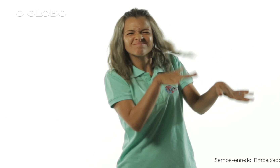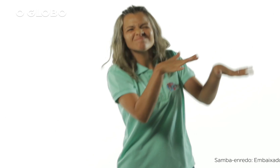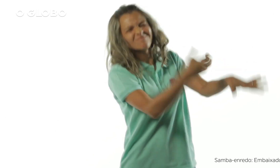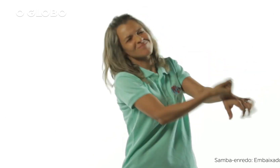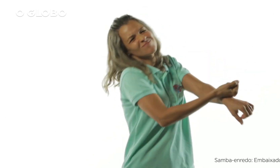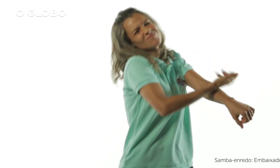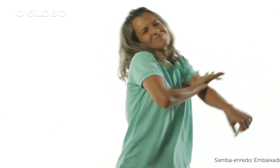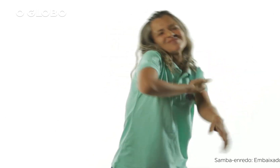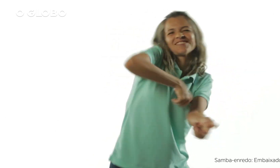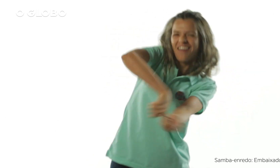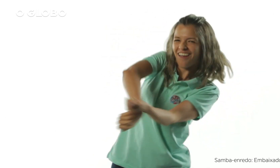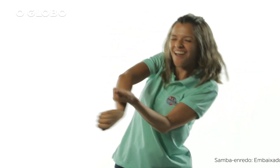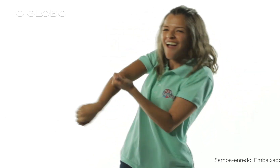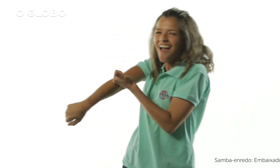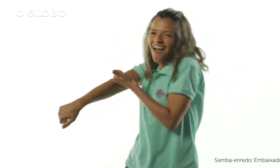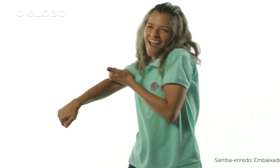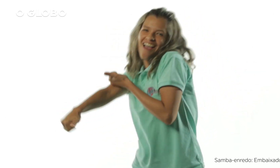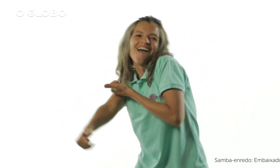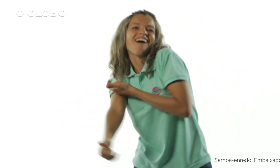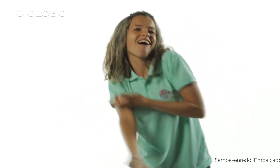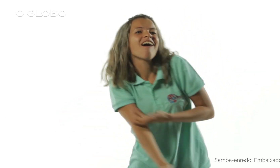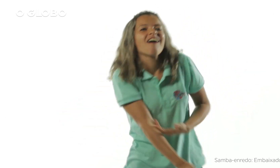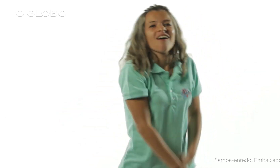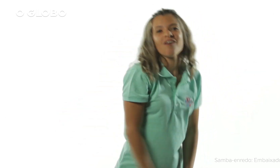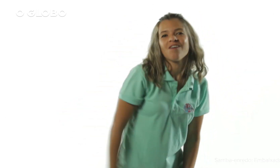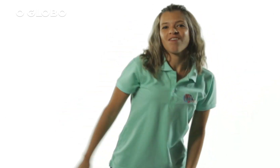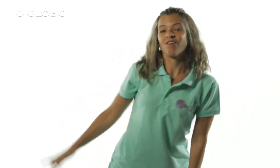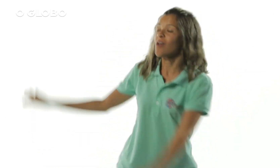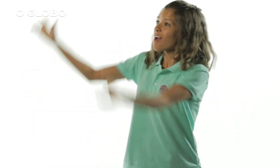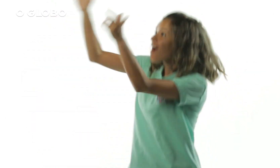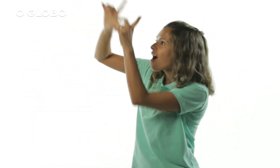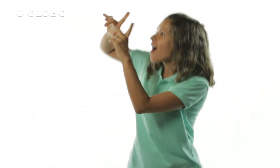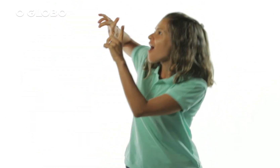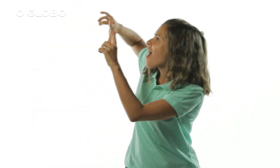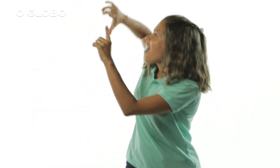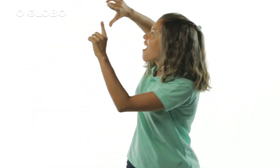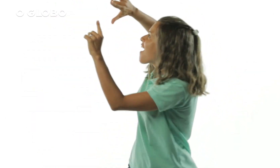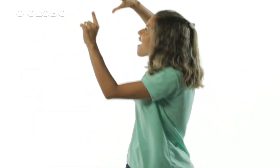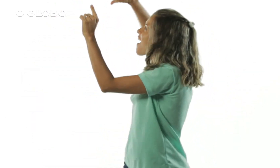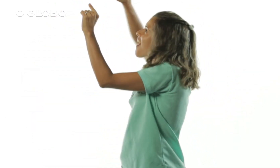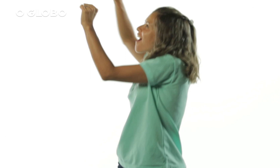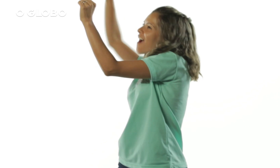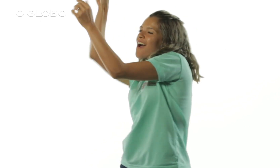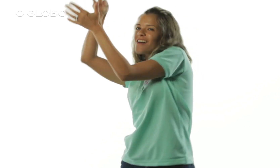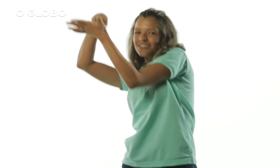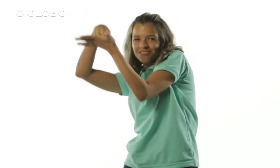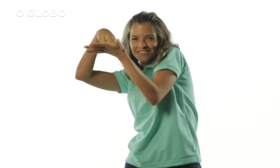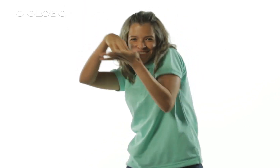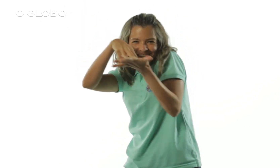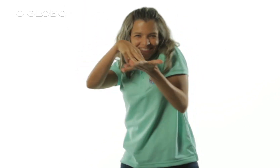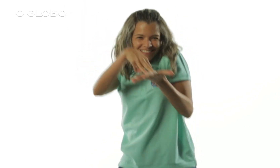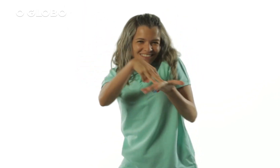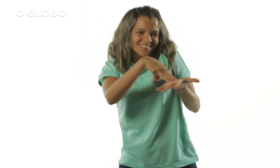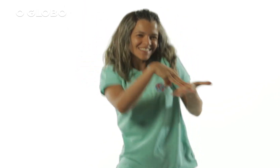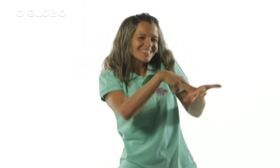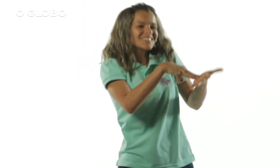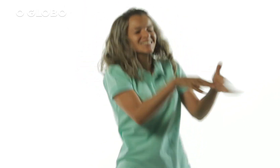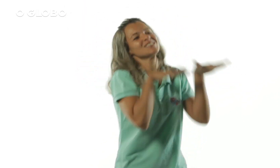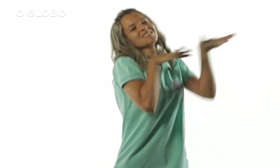Só no swing! Tão linda, brilhou no céu! E a Embaixadores da